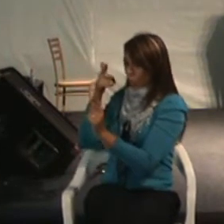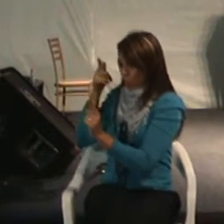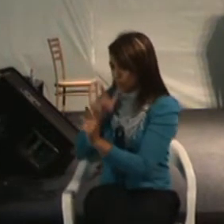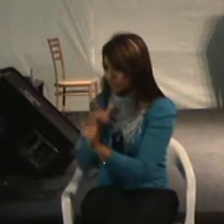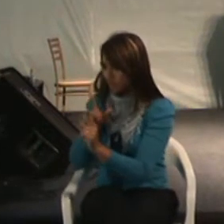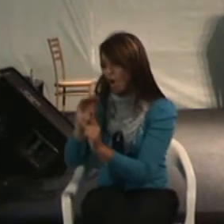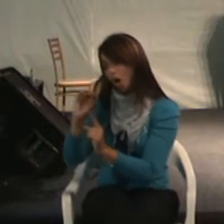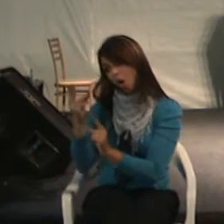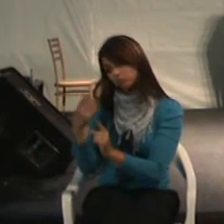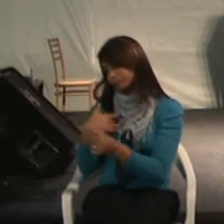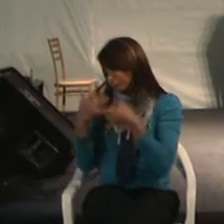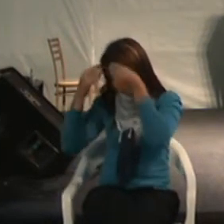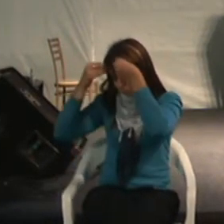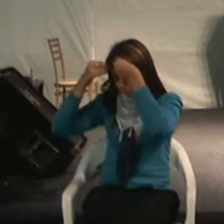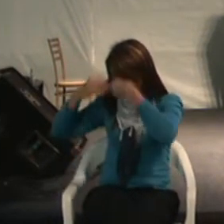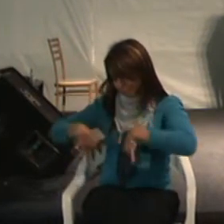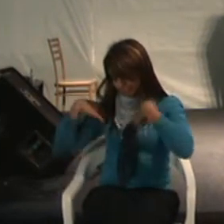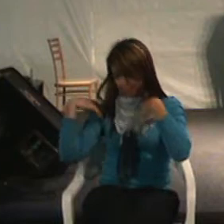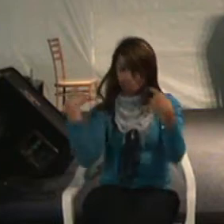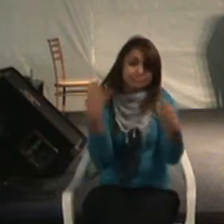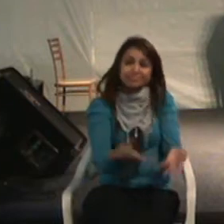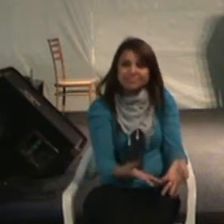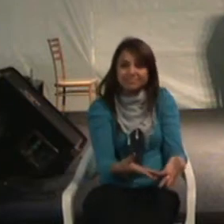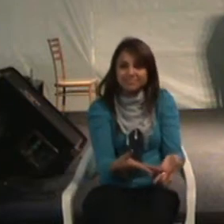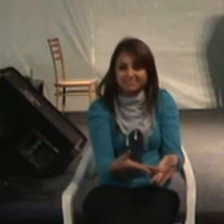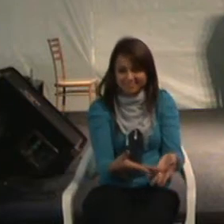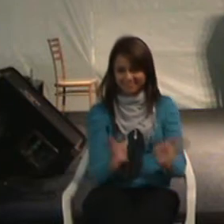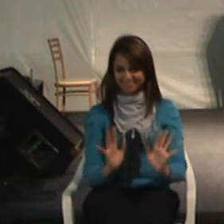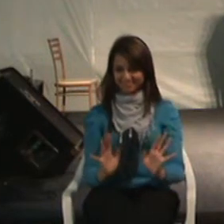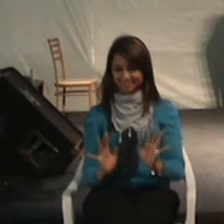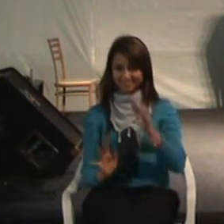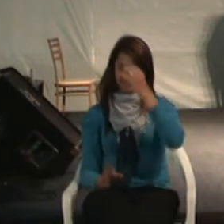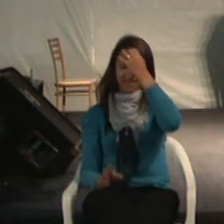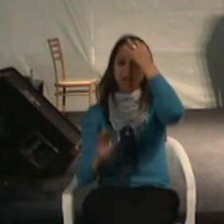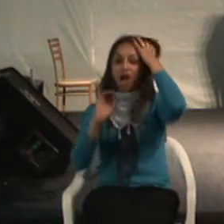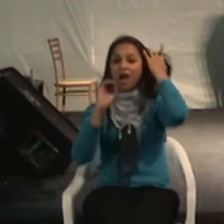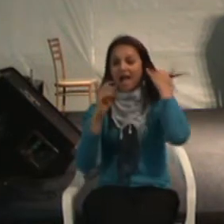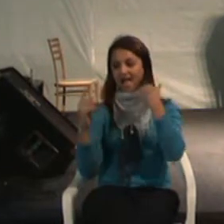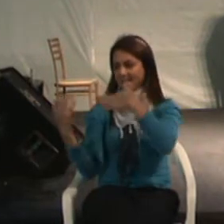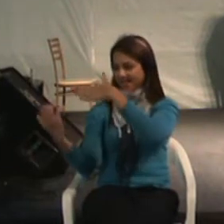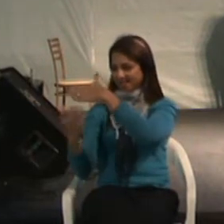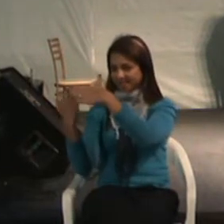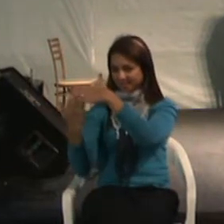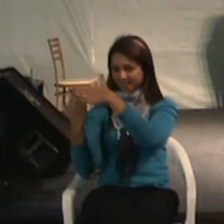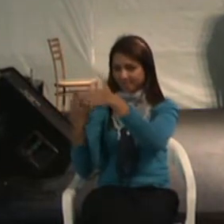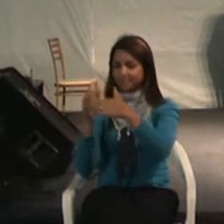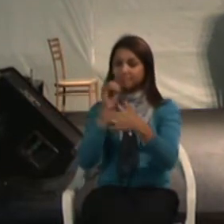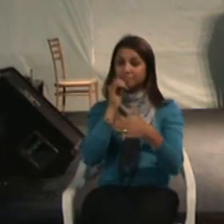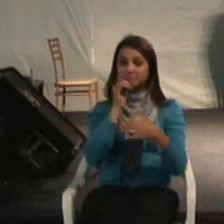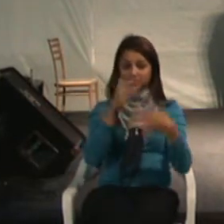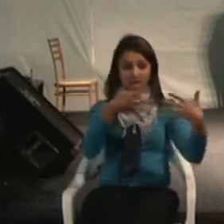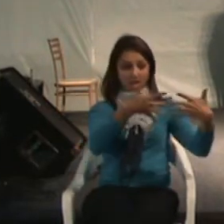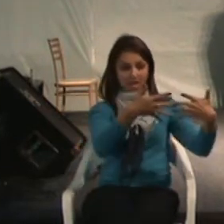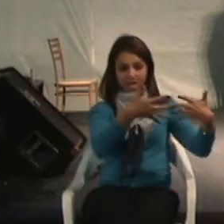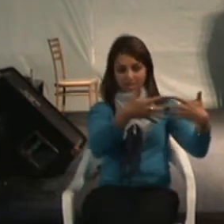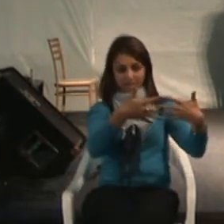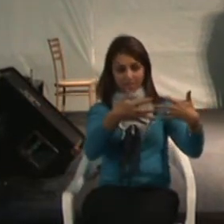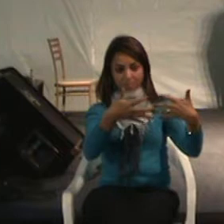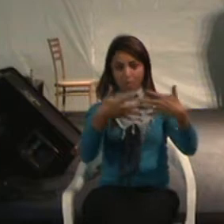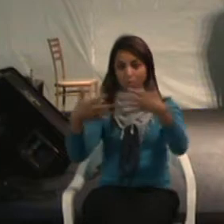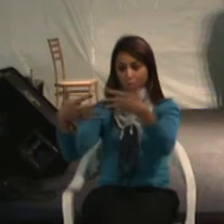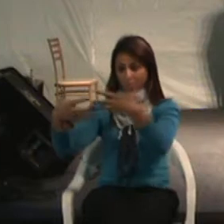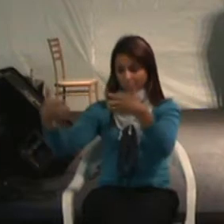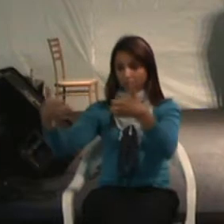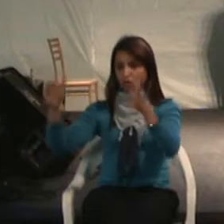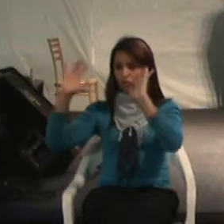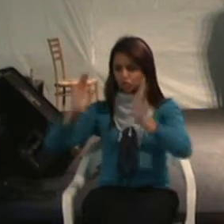ou eu estou fora da sociedade. Ou a empresa, Copel, ela já tem toda